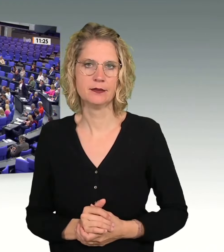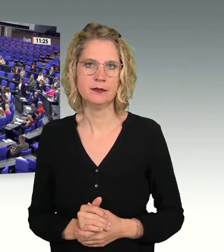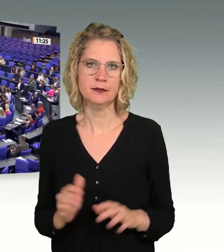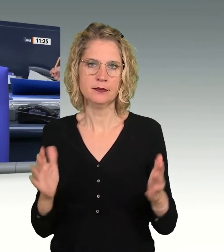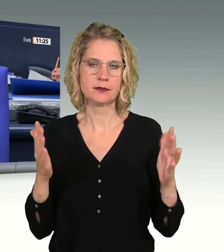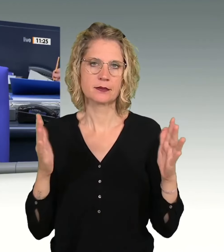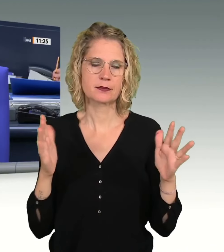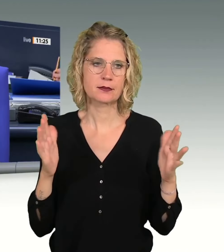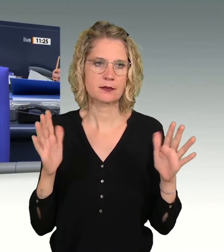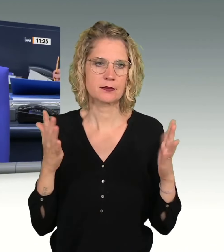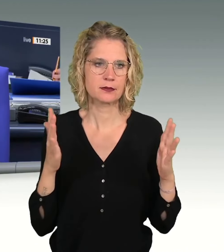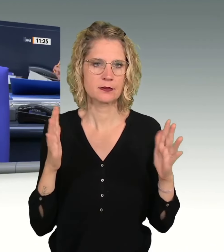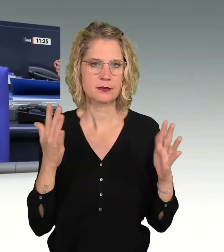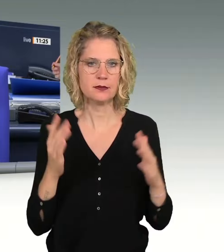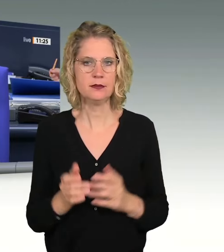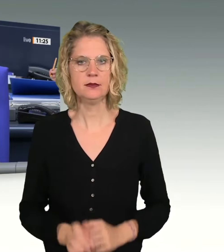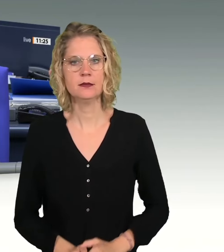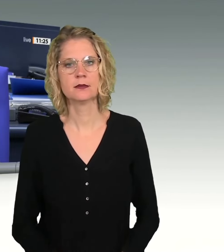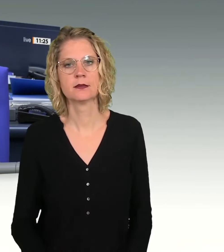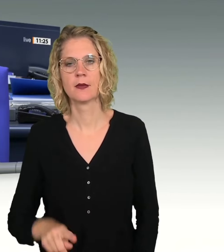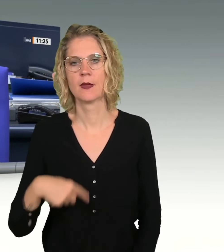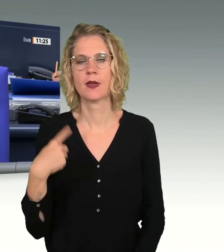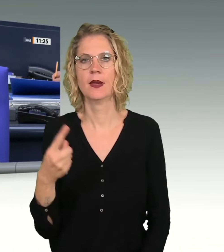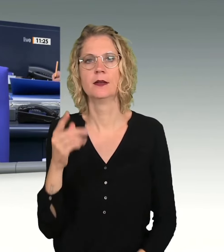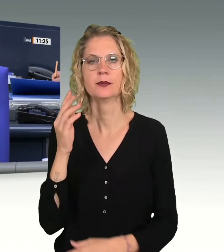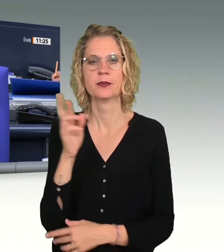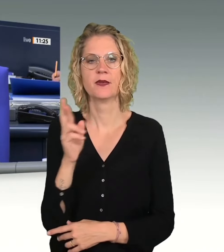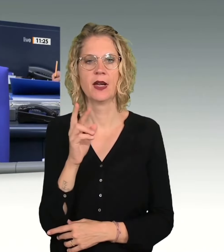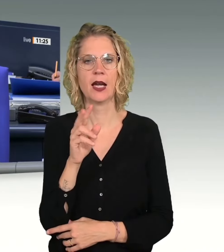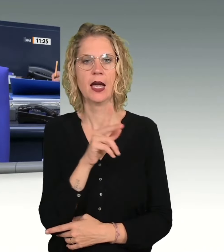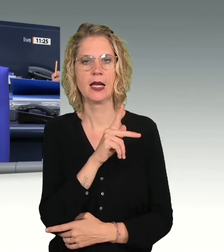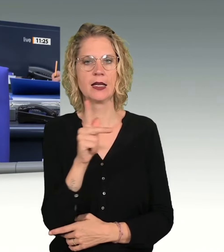Das Wort hat Katharina Willkomm für die FDP-Fraktion.